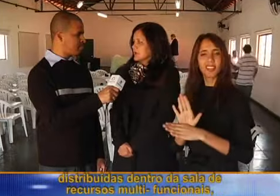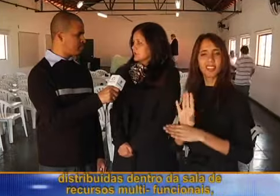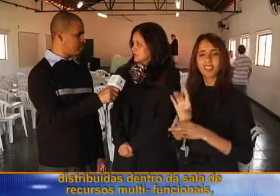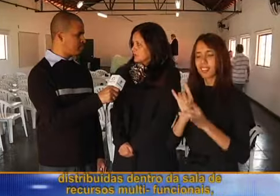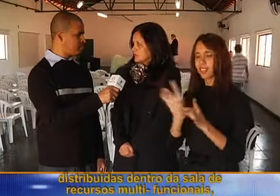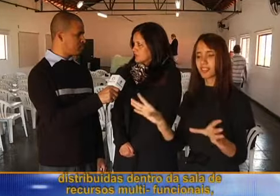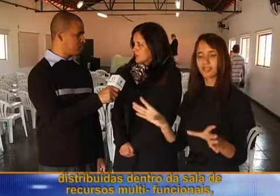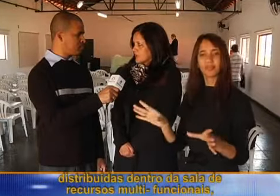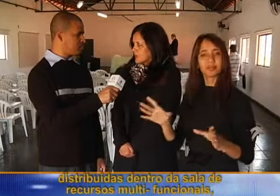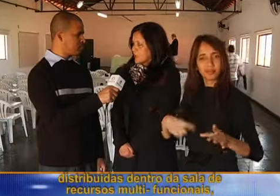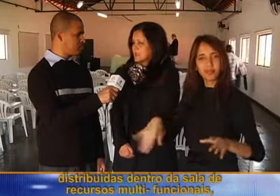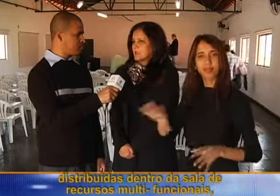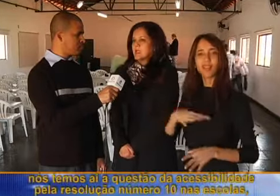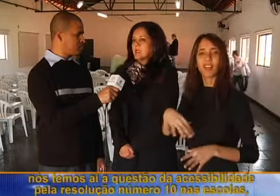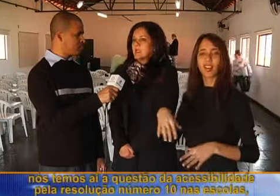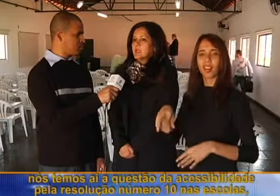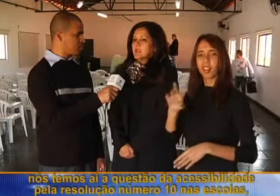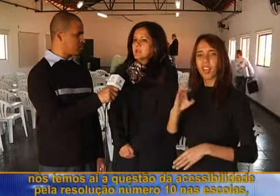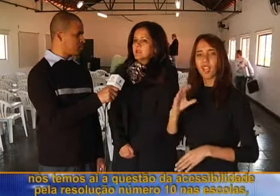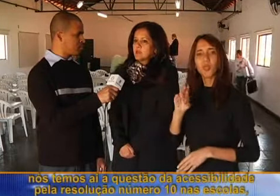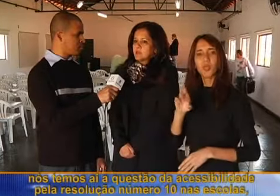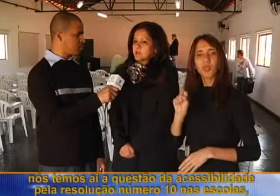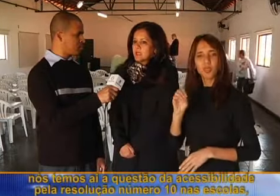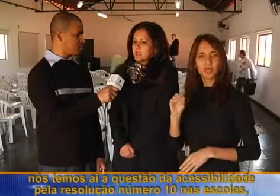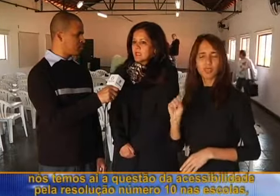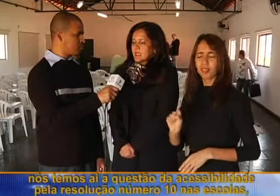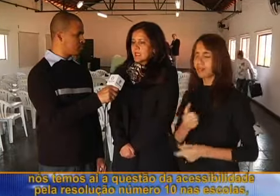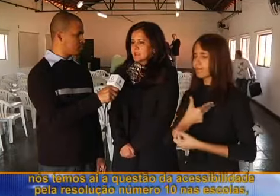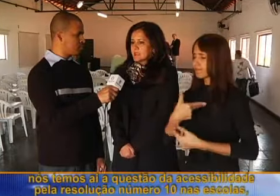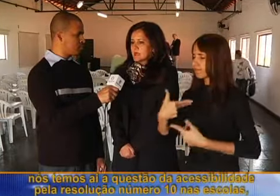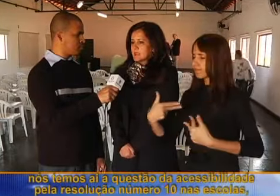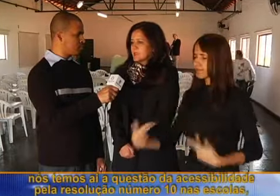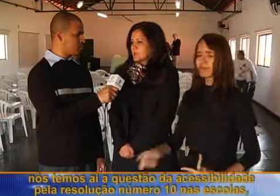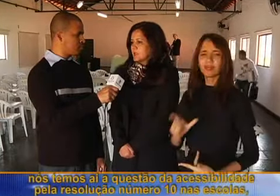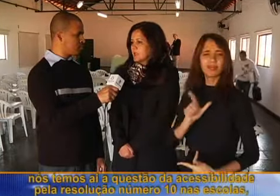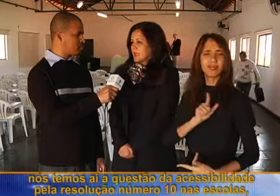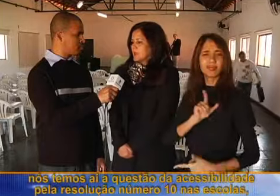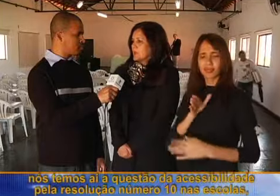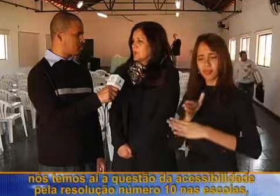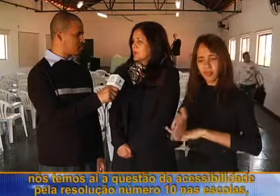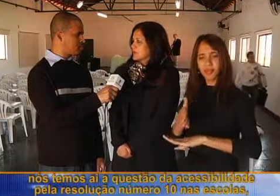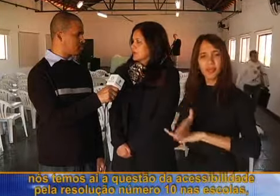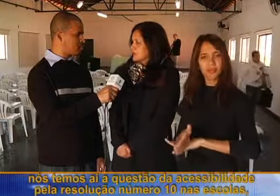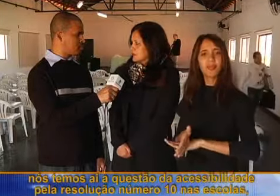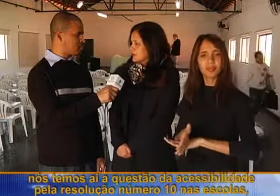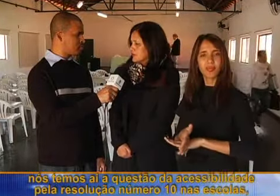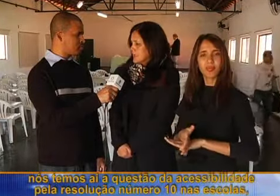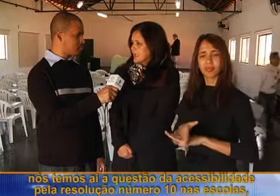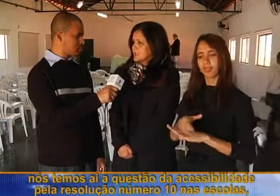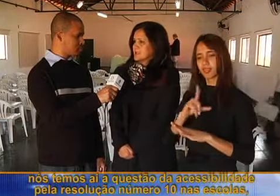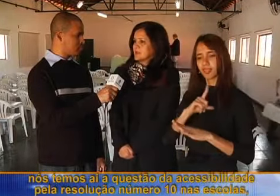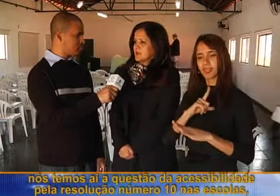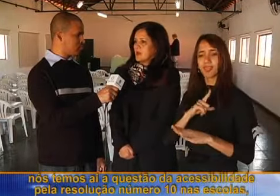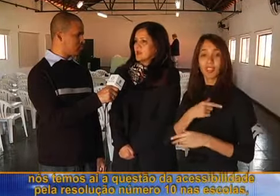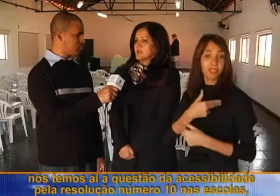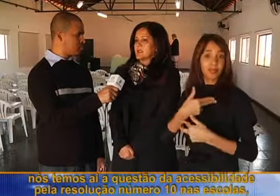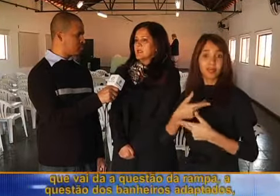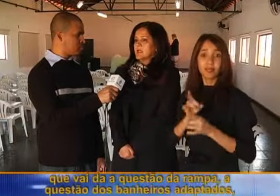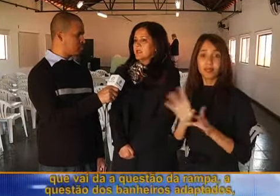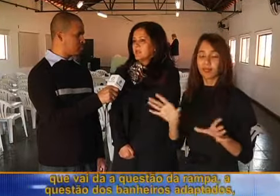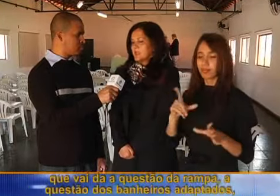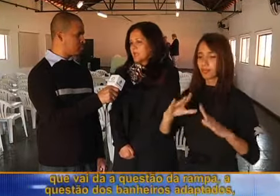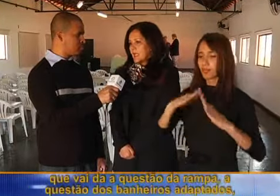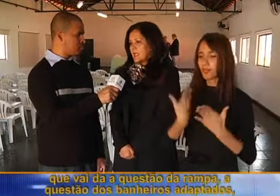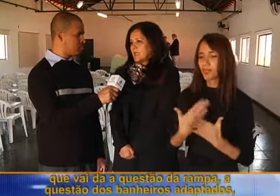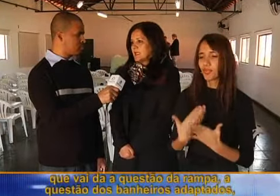das salas de recursos multifuncionais. Nós temos aí a questão da acessibilidade pela resolução número 10 nas escolas,